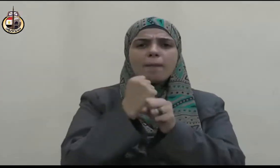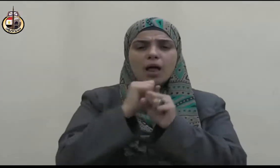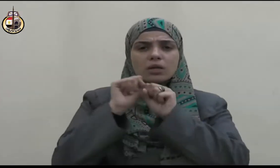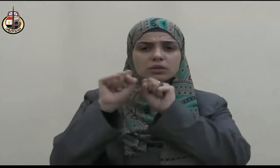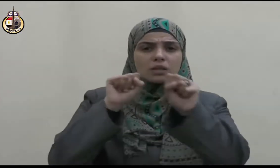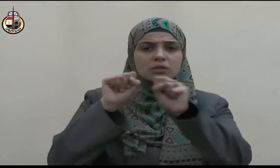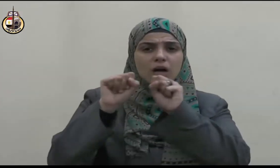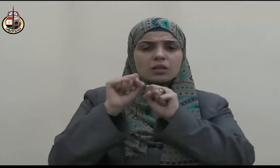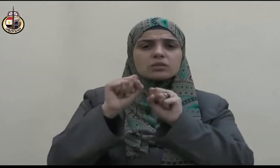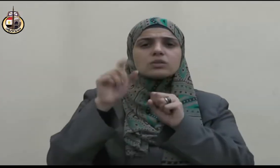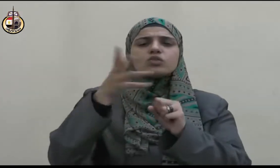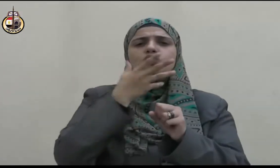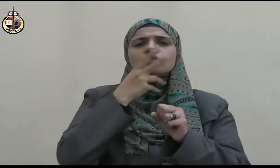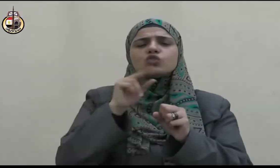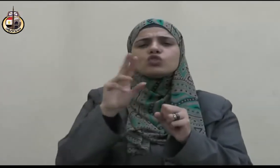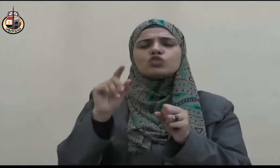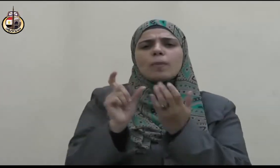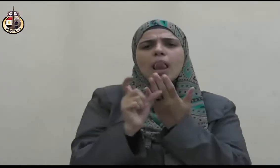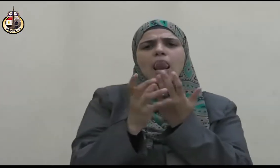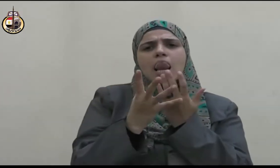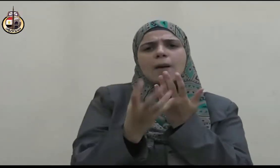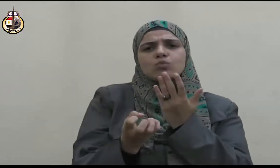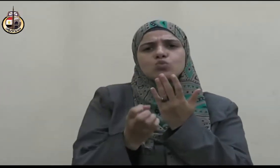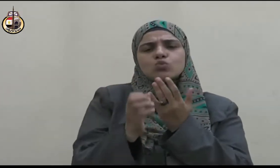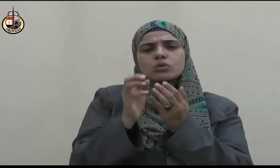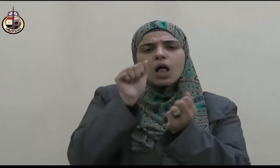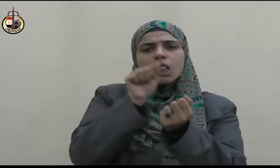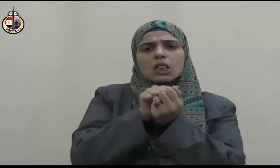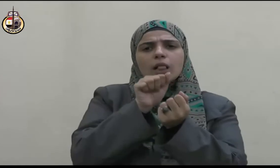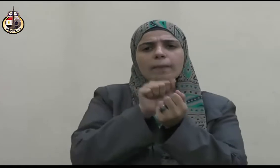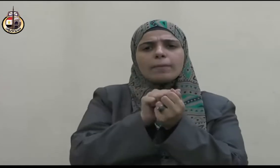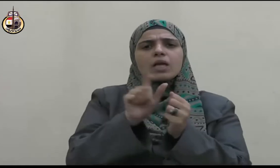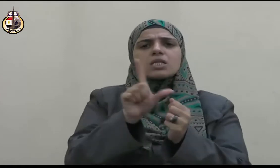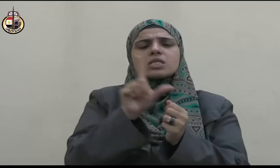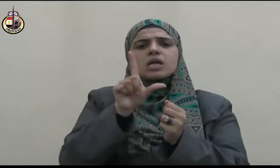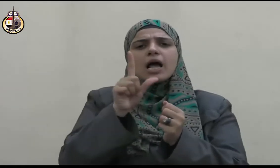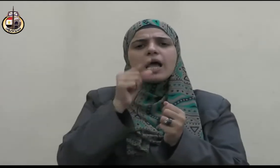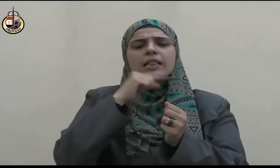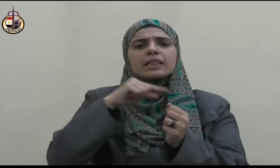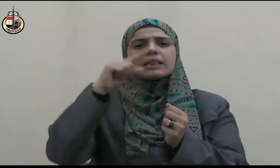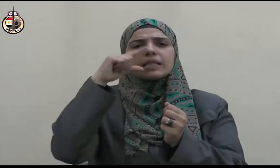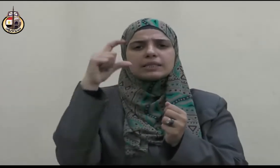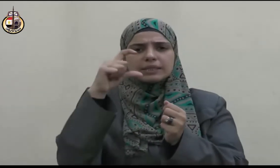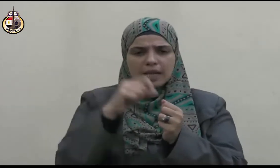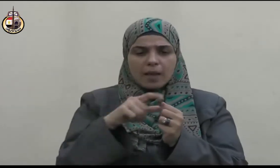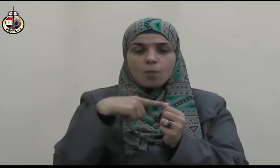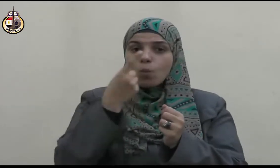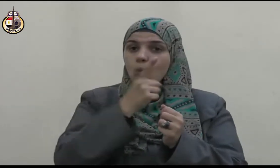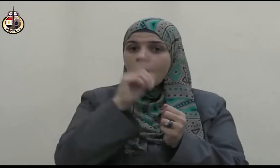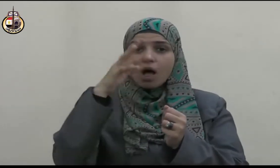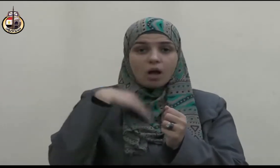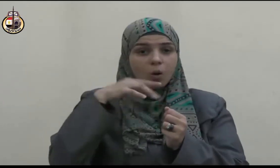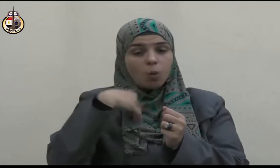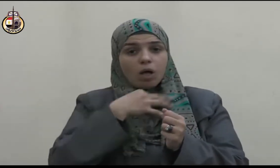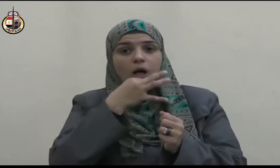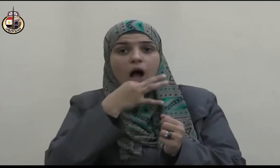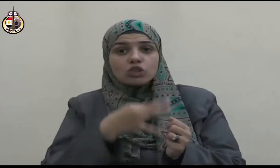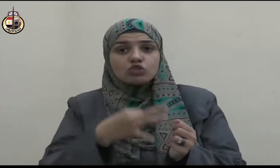ذلك فقد كان صلى الله عليه وسلم يلتزم منهج القرآن في علاقته